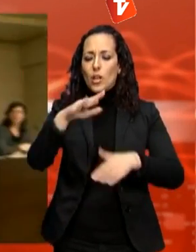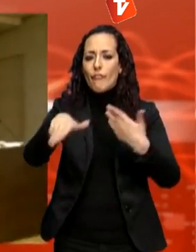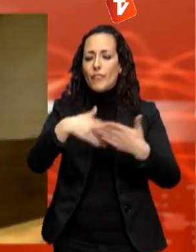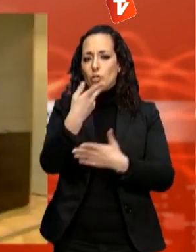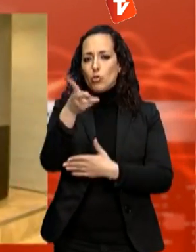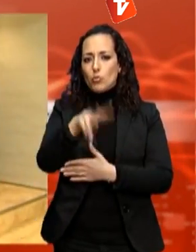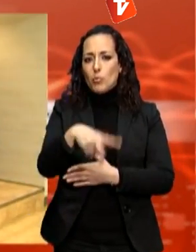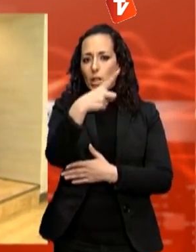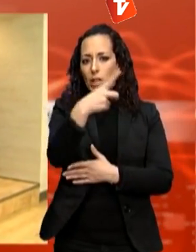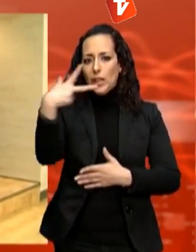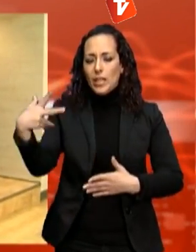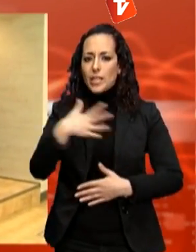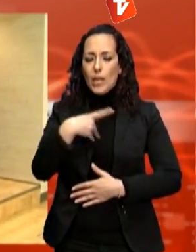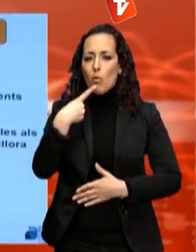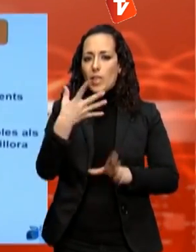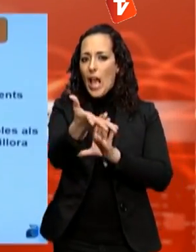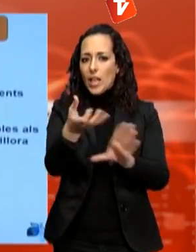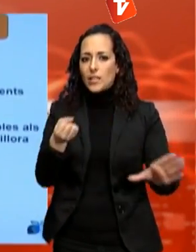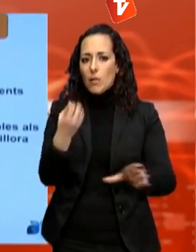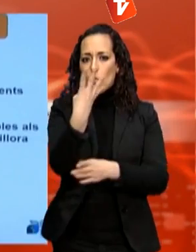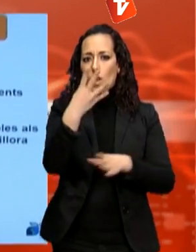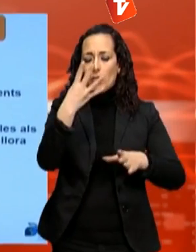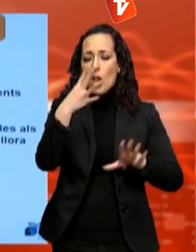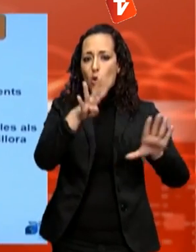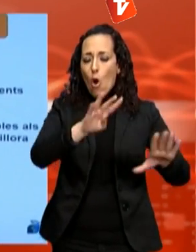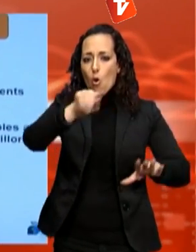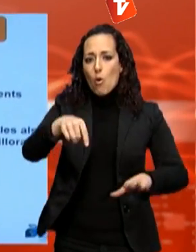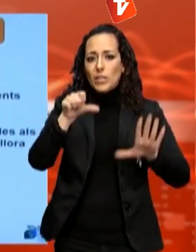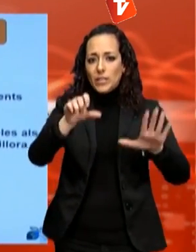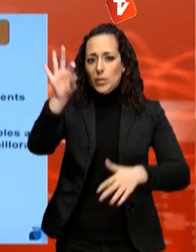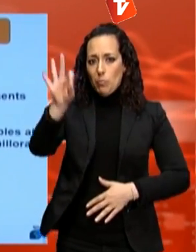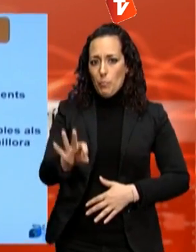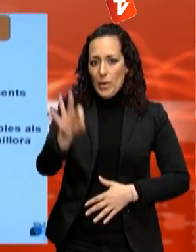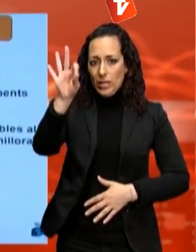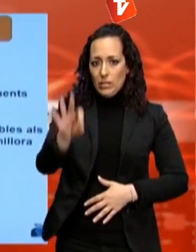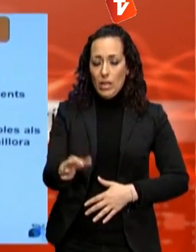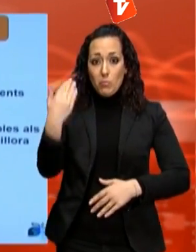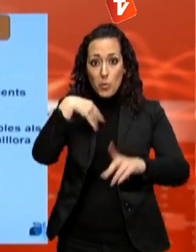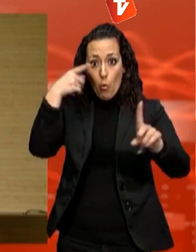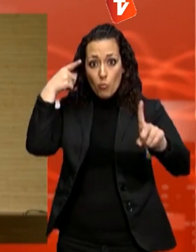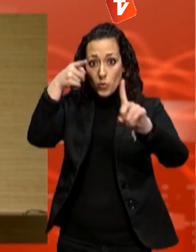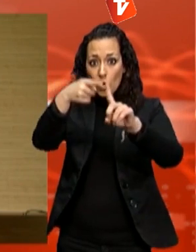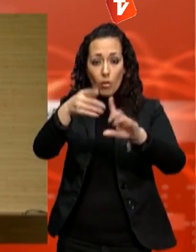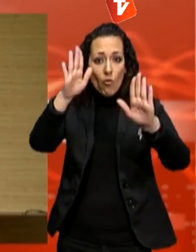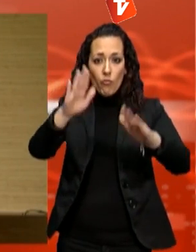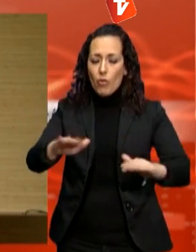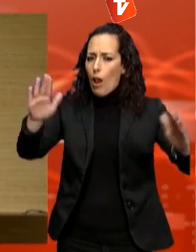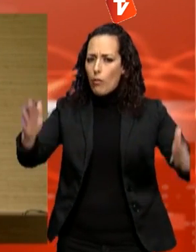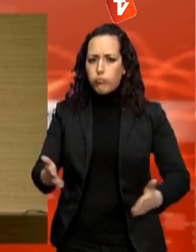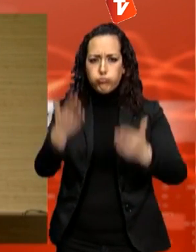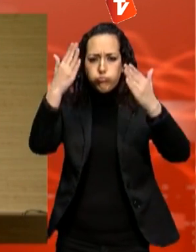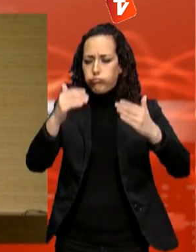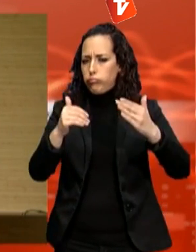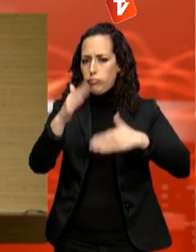intervencions realitzades del 49,6%, superant a més creix l'objectiu del 20% fixat pel document. El Pla de Treball concreta